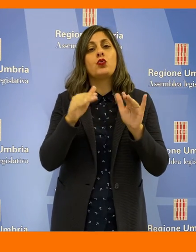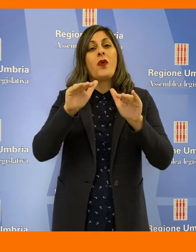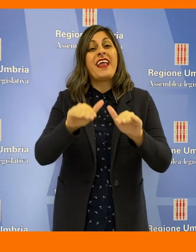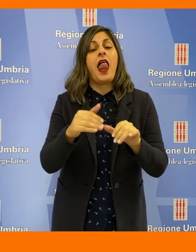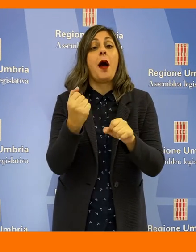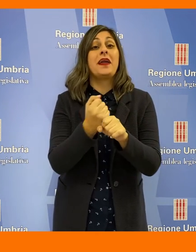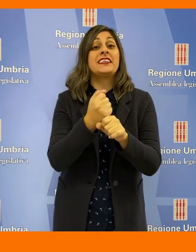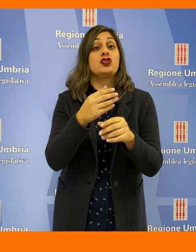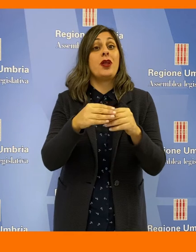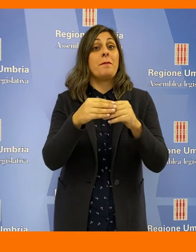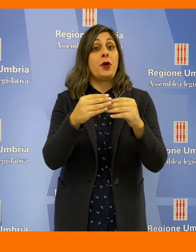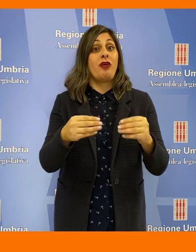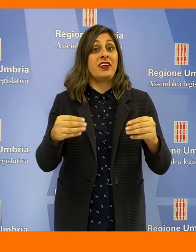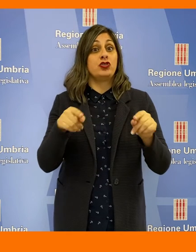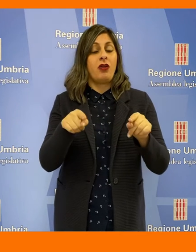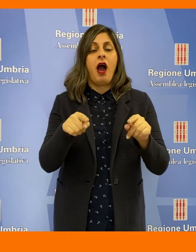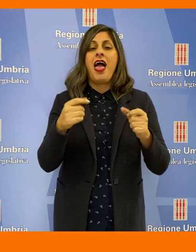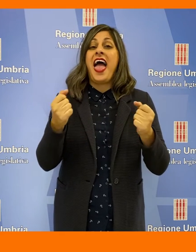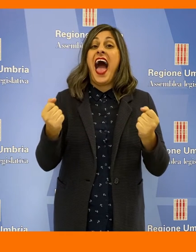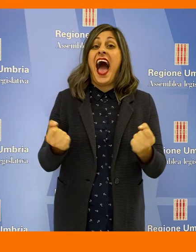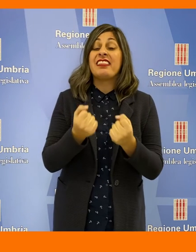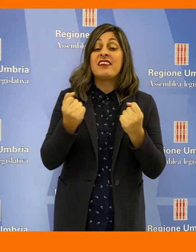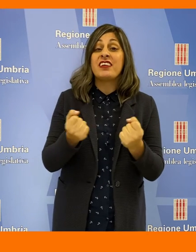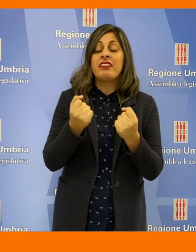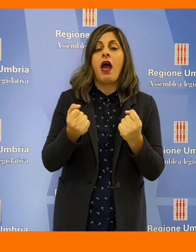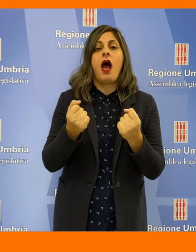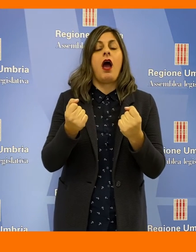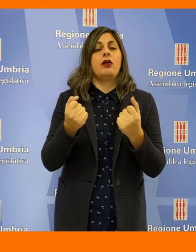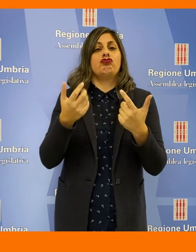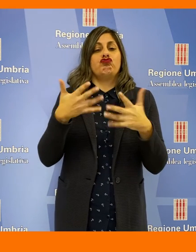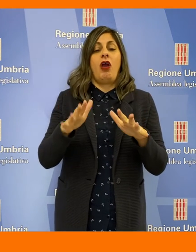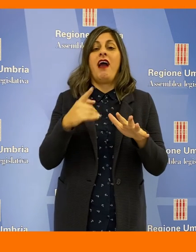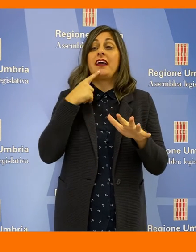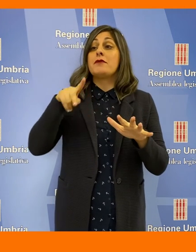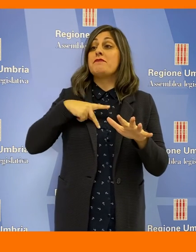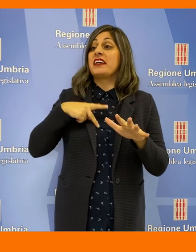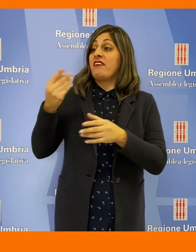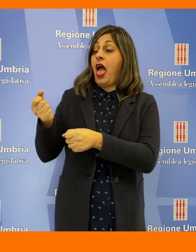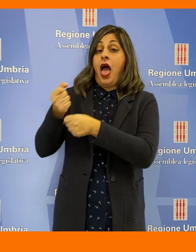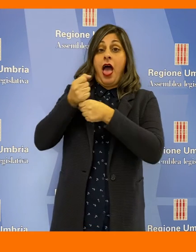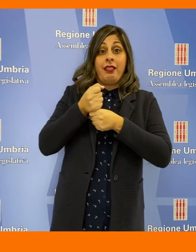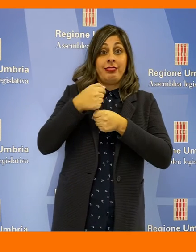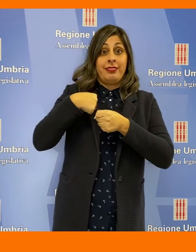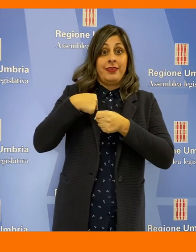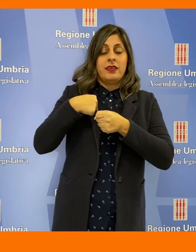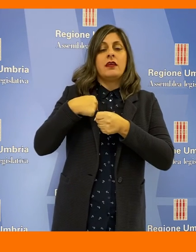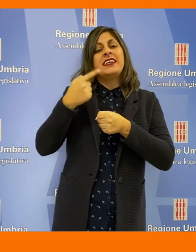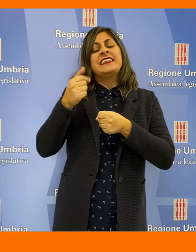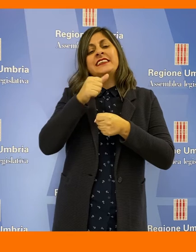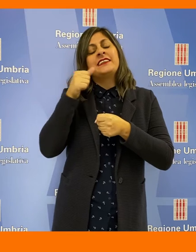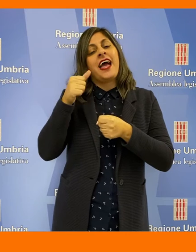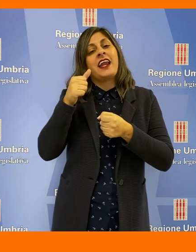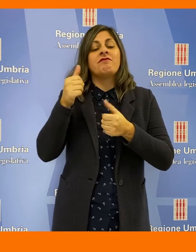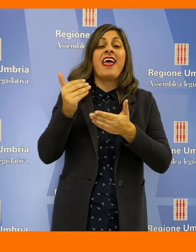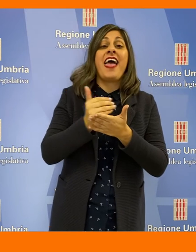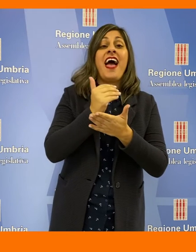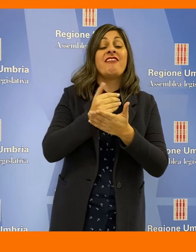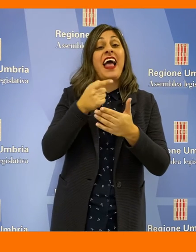prestazioni professionali per attività espletate per conto di committenti privati e di contrasto all'evasione fiscale